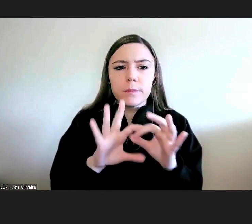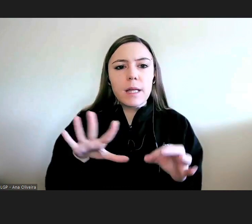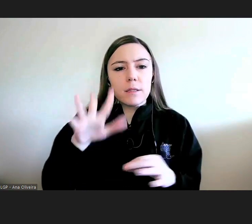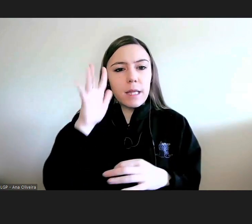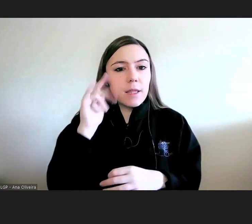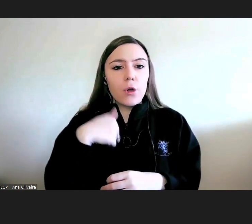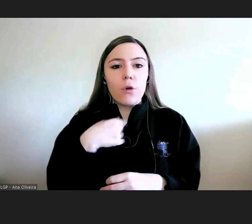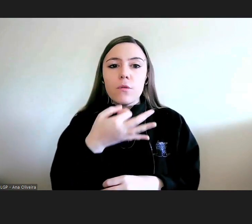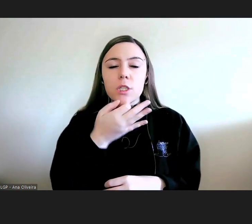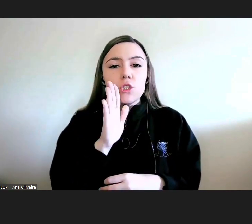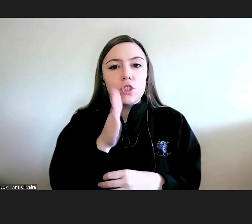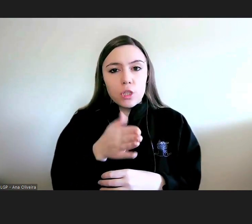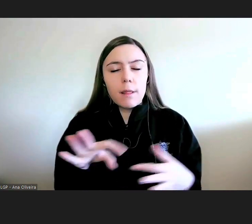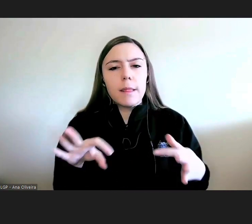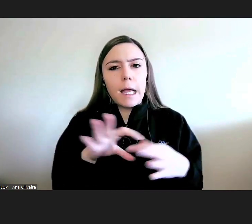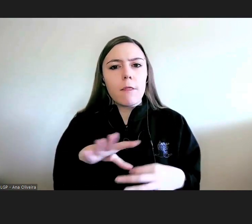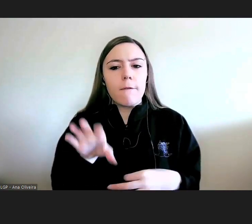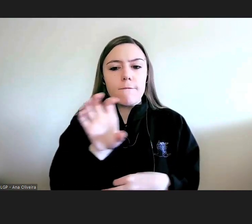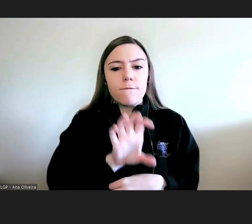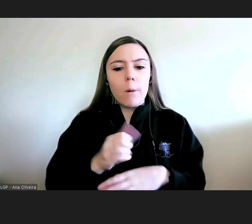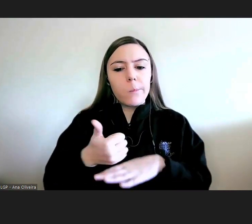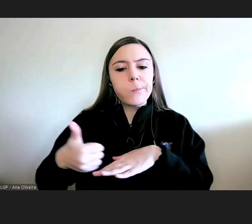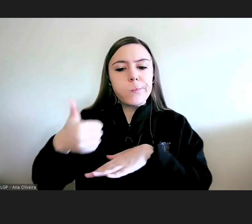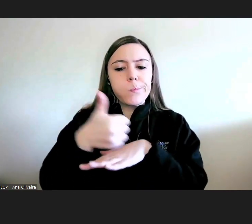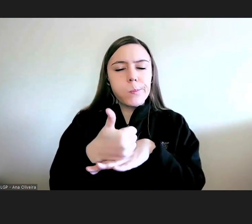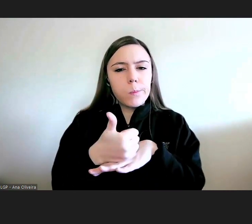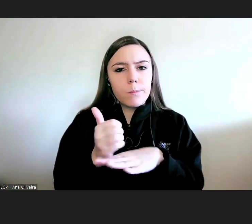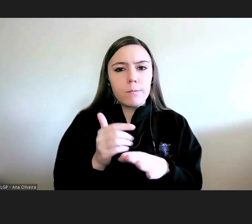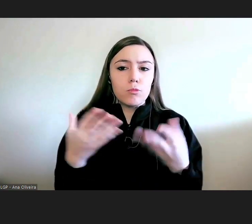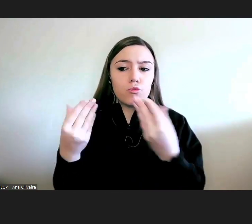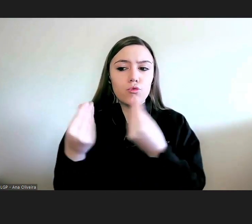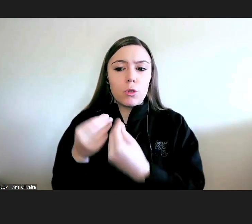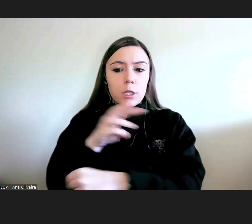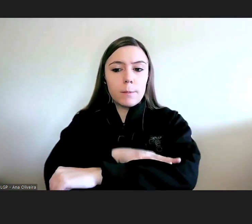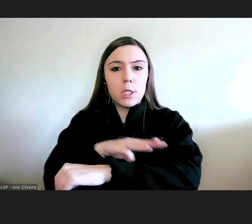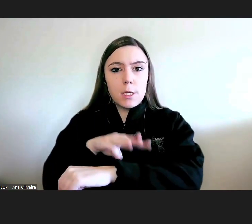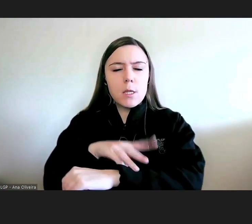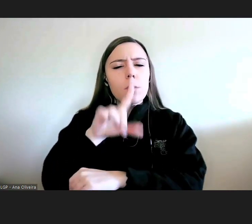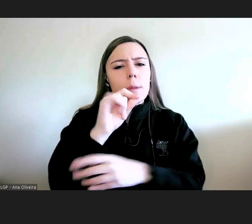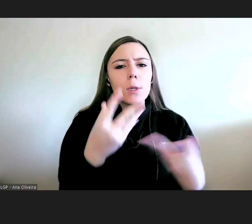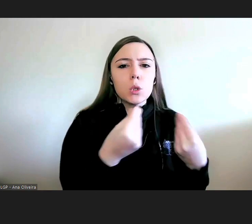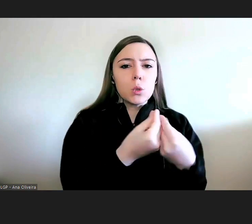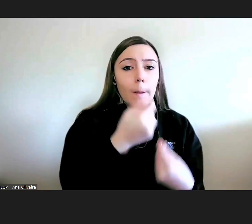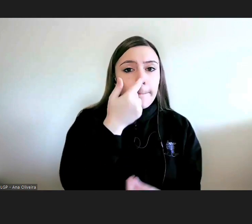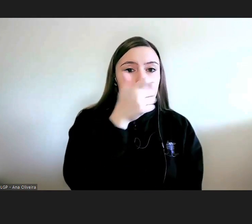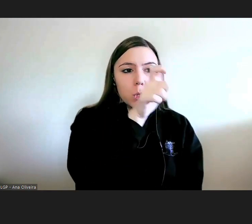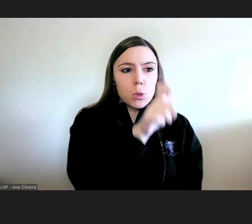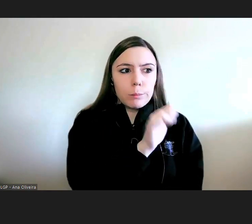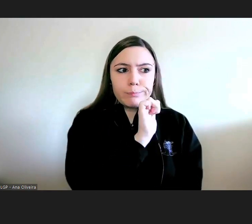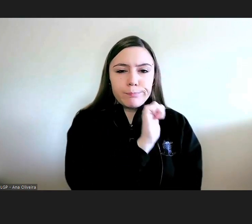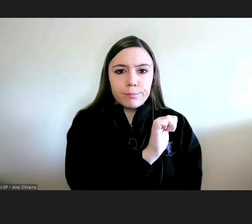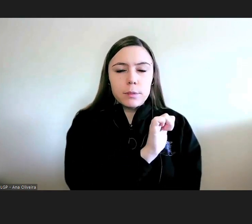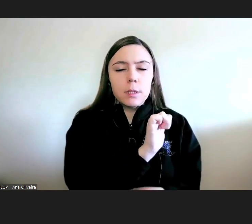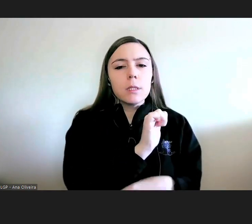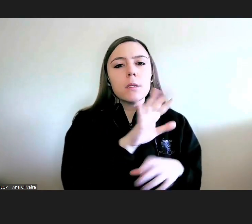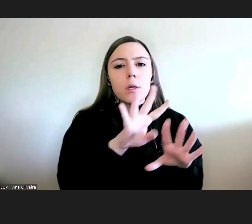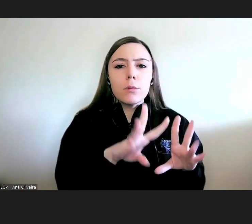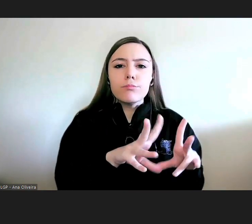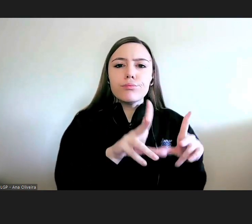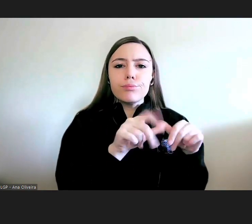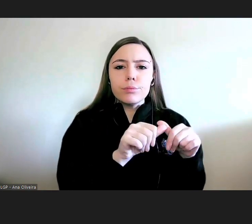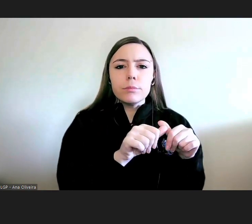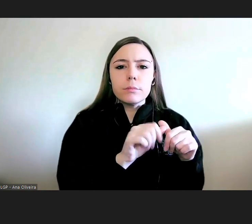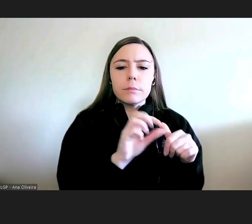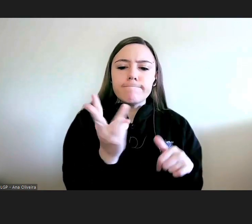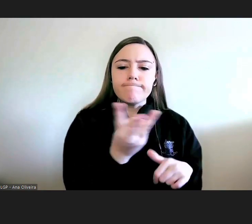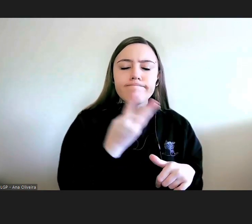do Provedor com a administração por um lado e com o cidadão e, portanto, desenvolver esta tríade entre